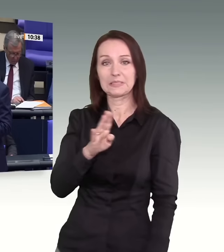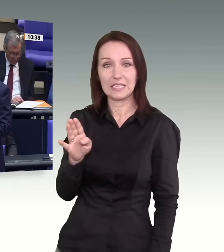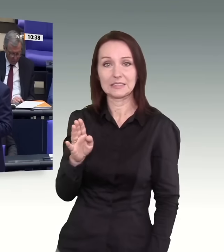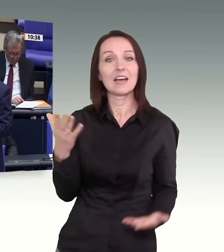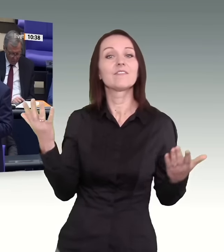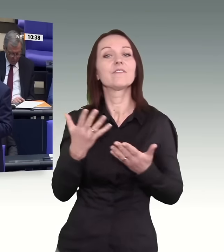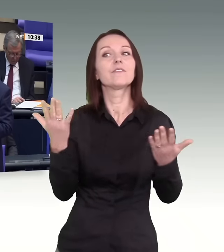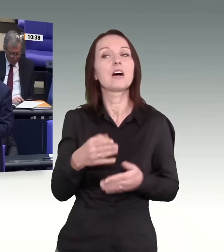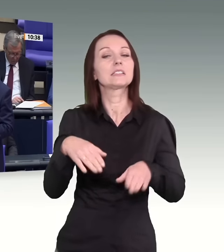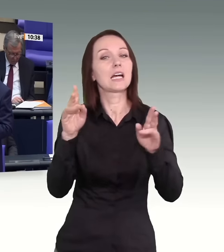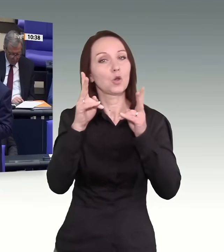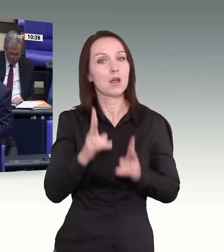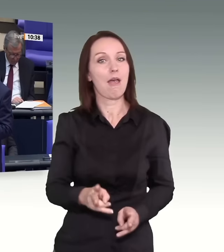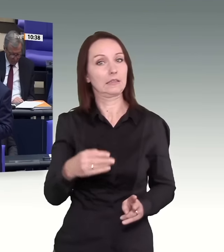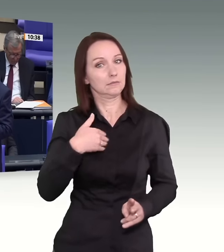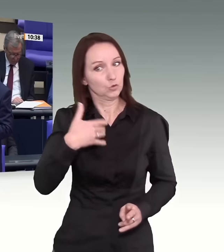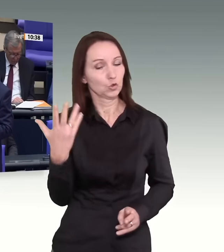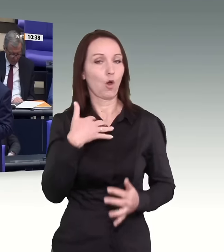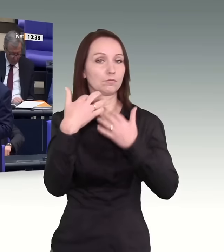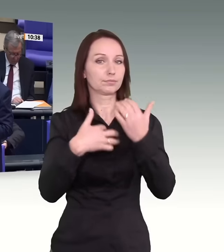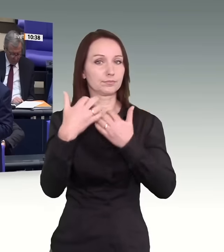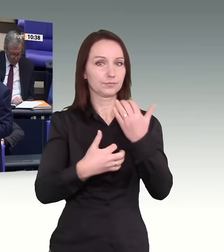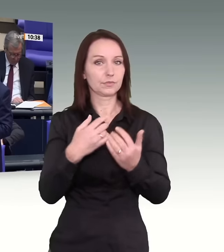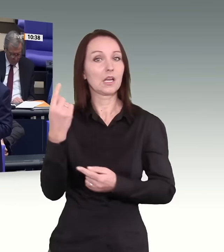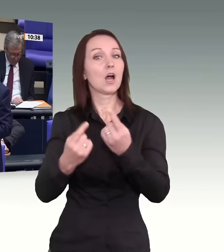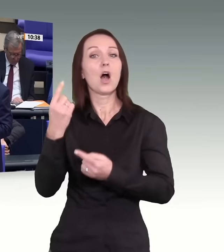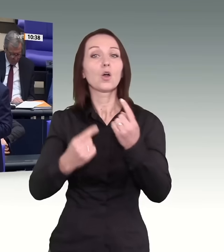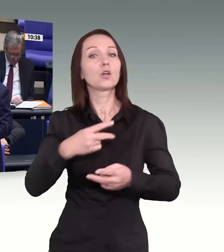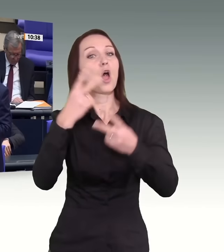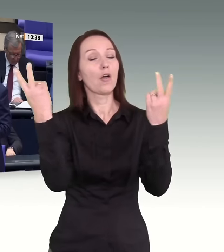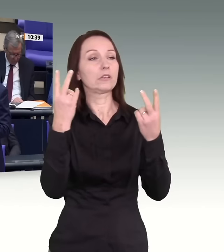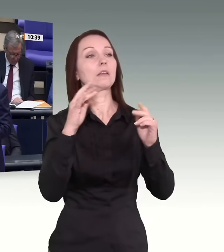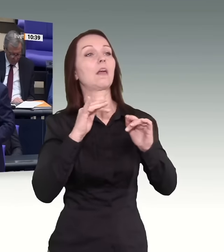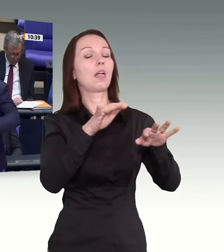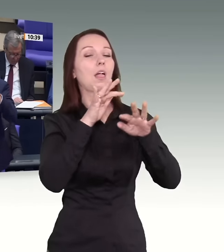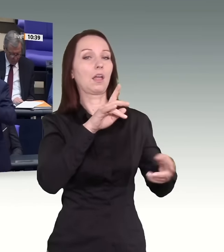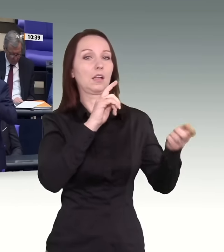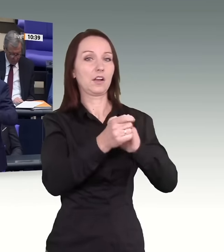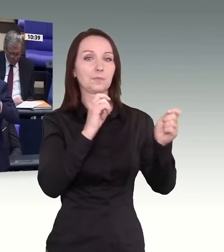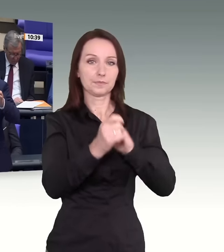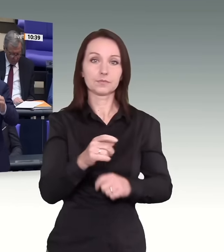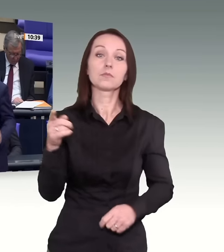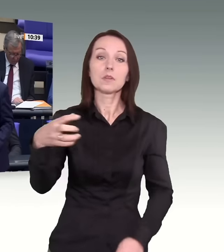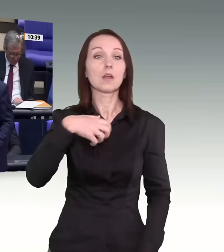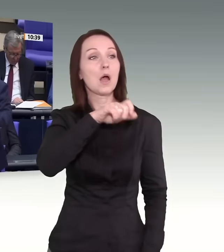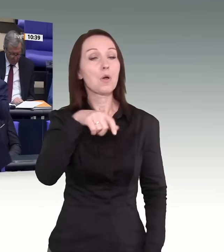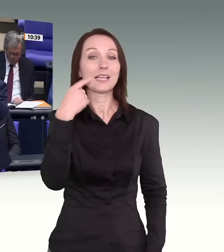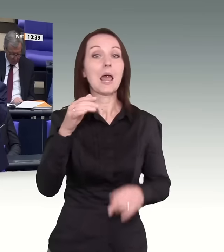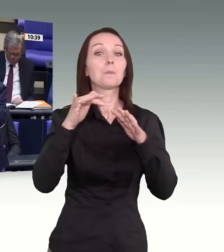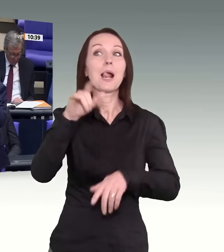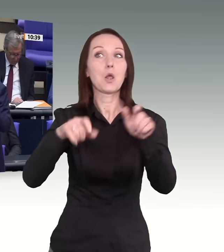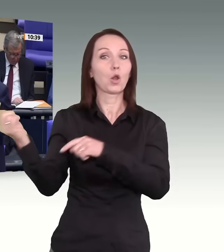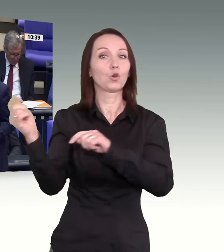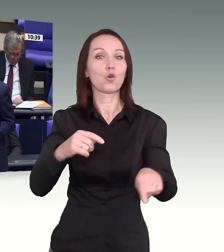Sie vermitteln den Bürgern, diese Millionen, die hierher kommen, hätten tatsächlich einen Asylanspruch. Das haben Sie nicht, weil Sie